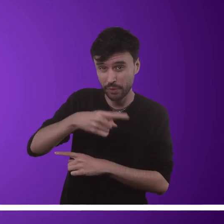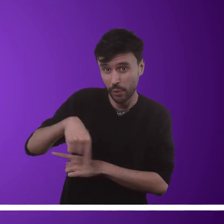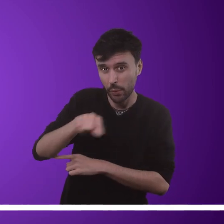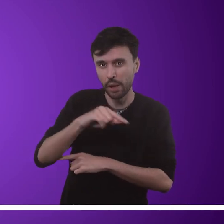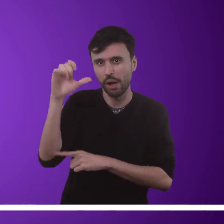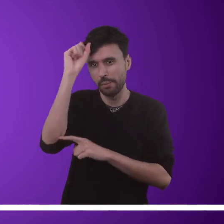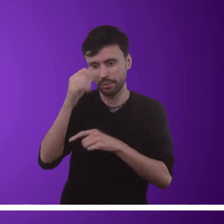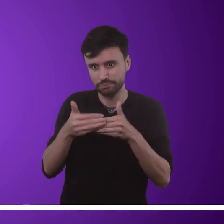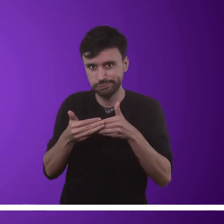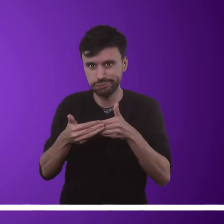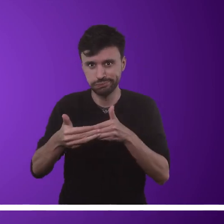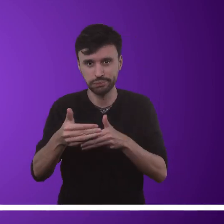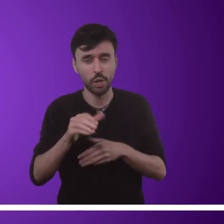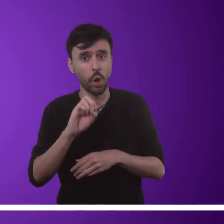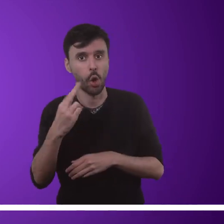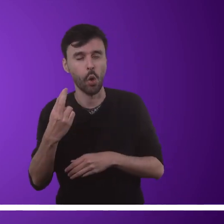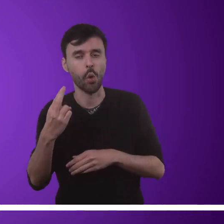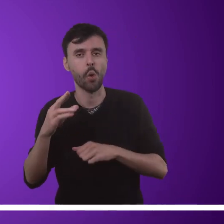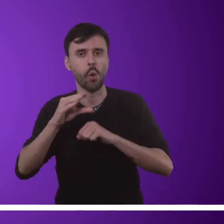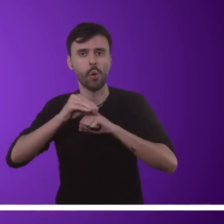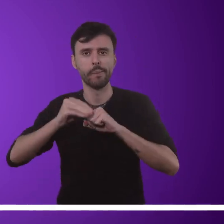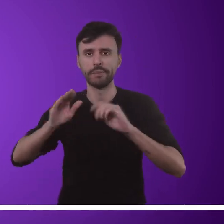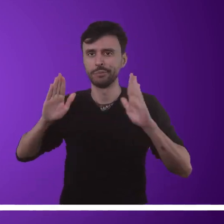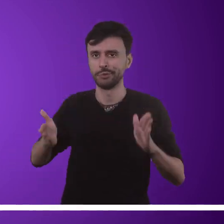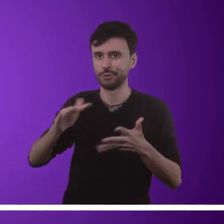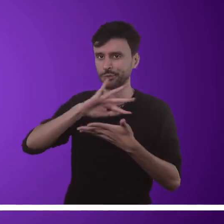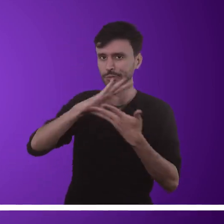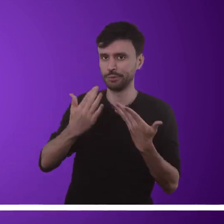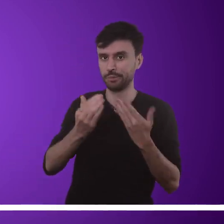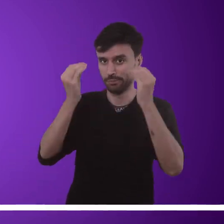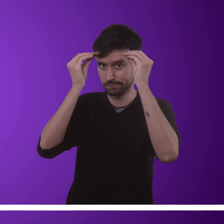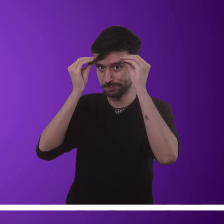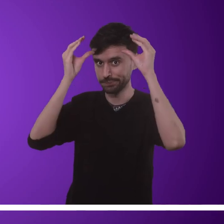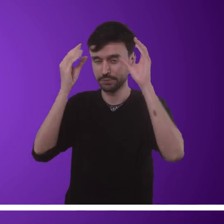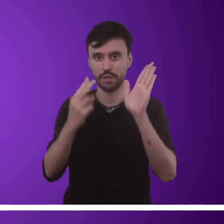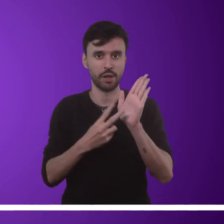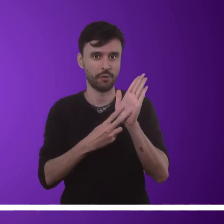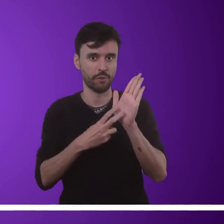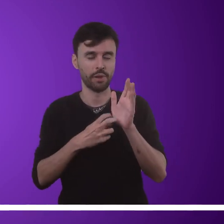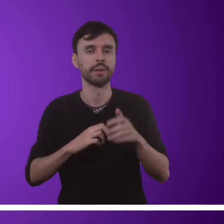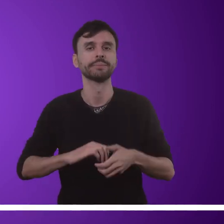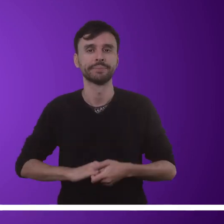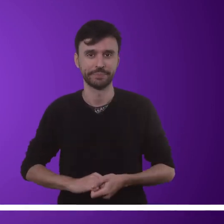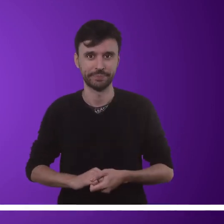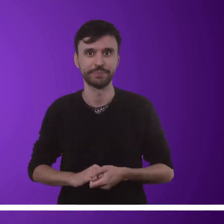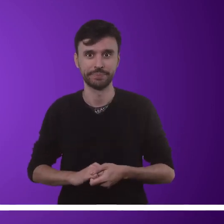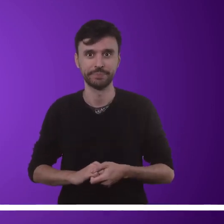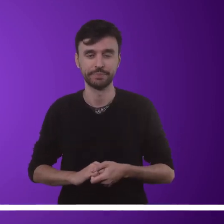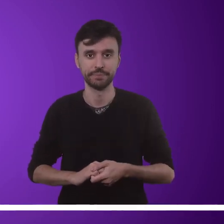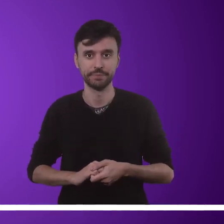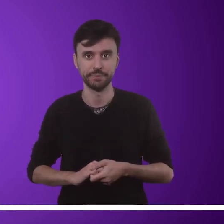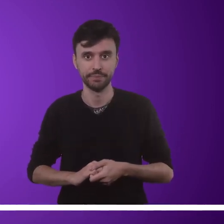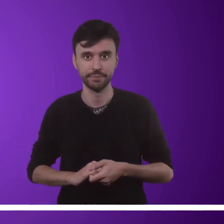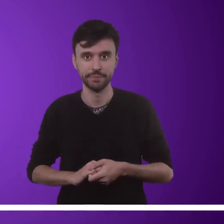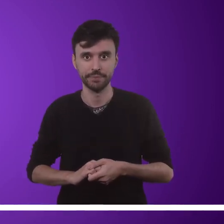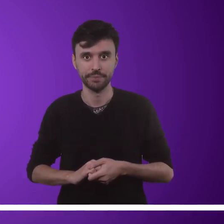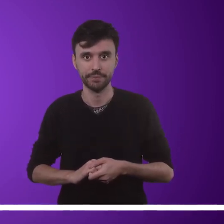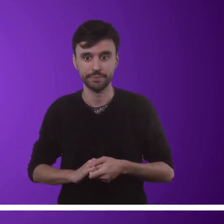Uma dica para quem está aprendendo ou já sabe a Libras e quer expandir o vocabulário é a seguinte. Aprenda os